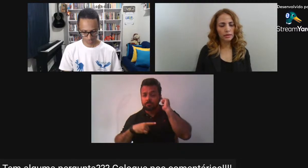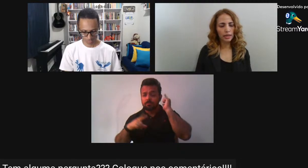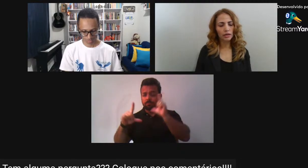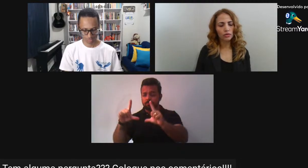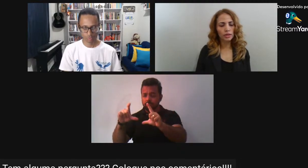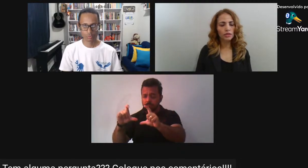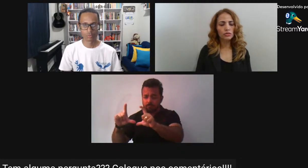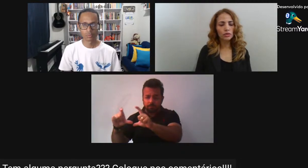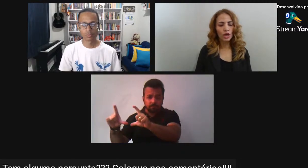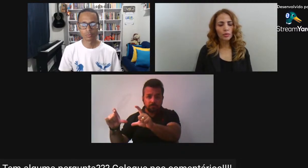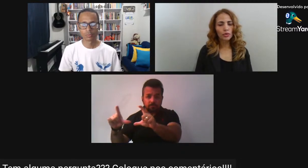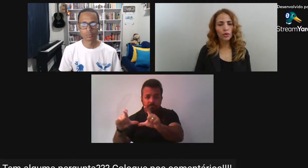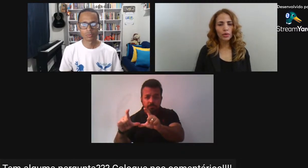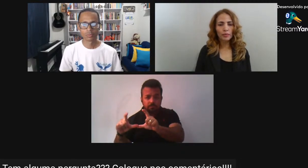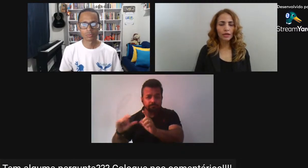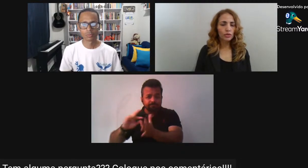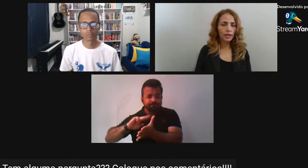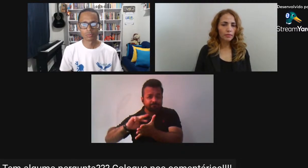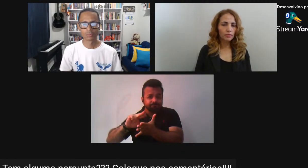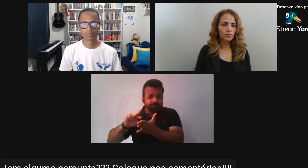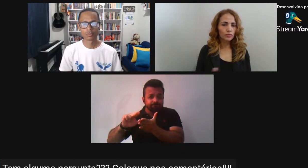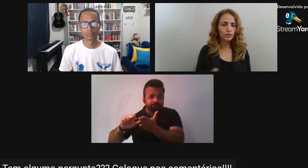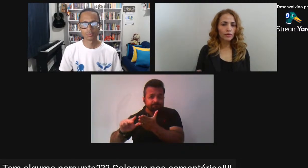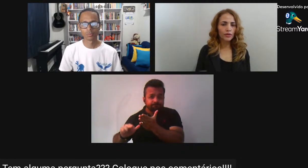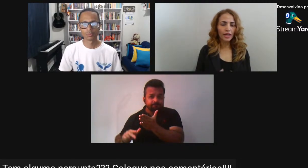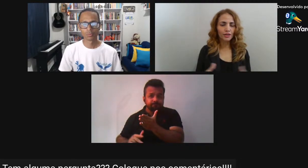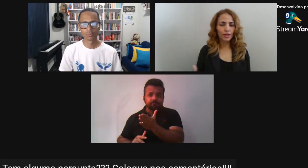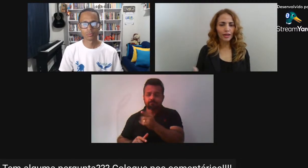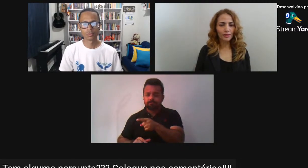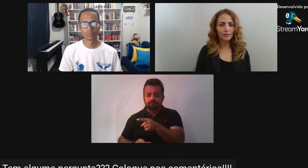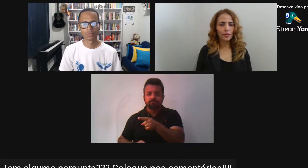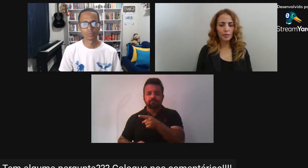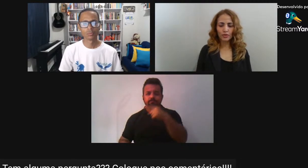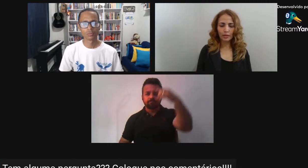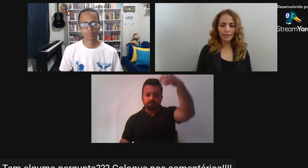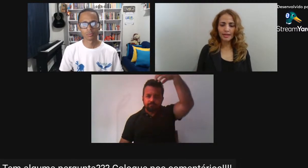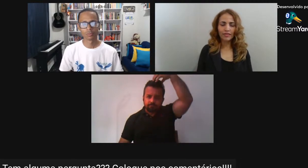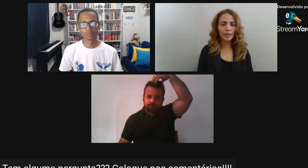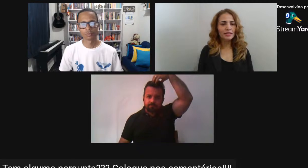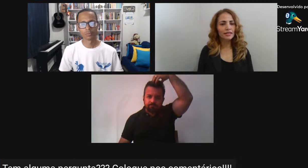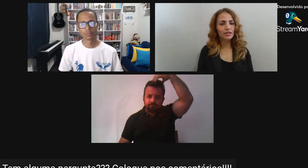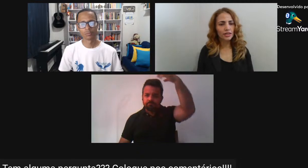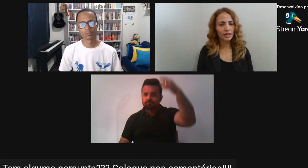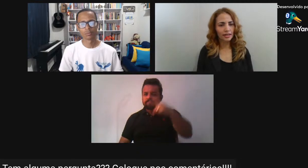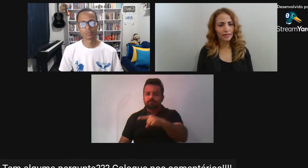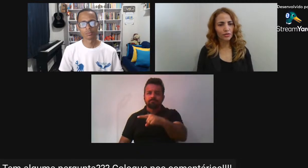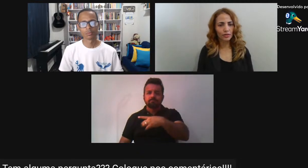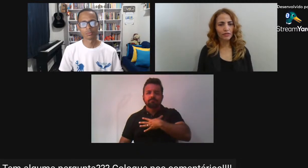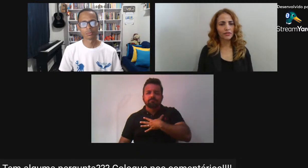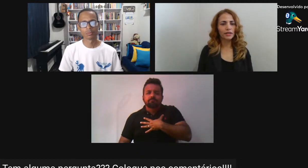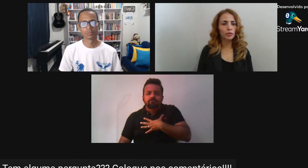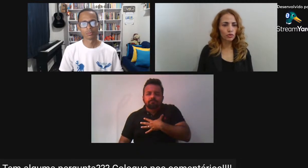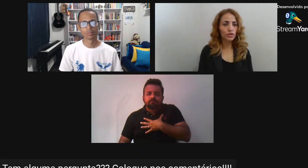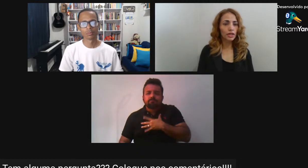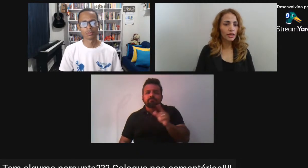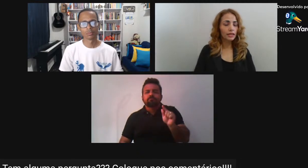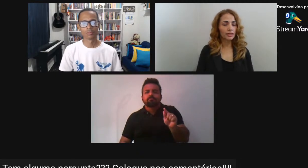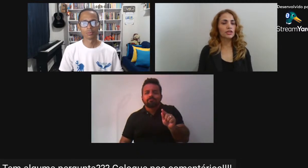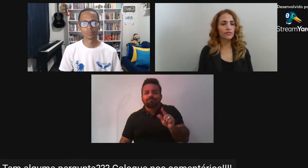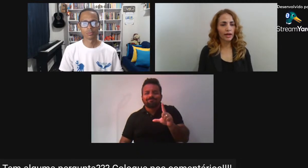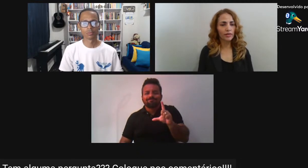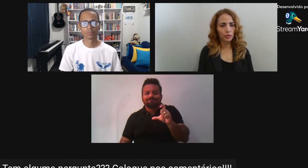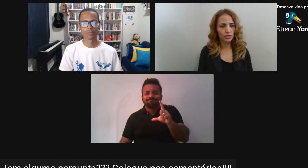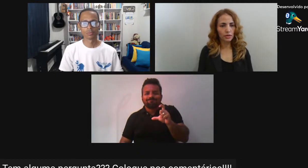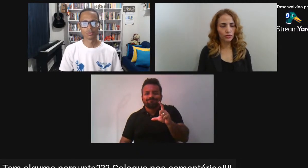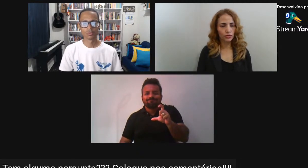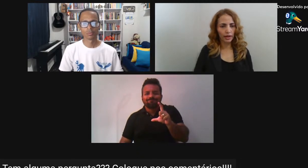naquele contexto Porque o imperador Era um fanático Era uma pessoa Que apreciava bastante A fotografia Produzia e